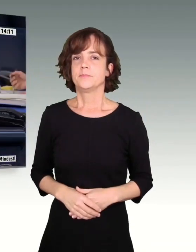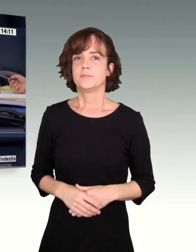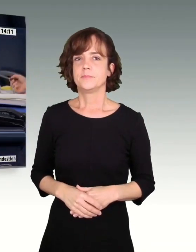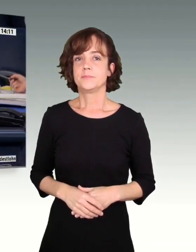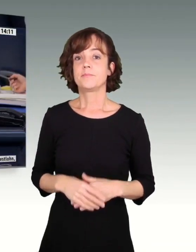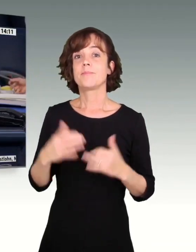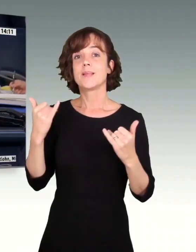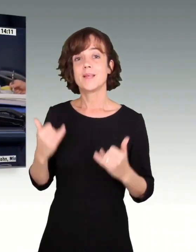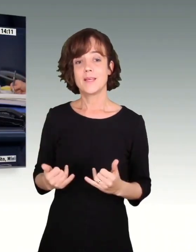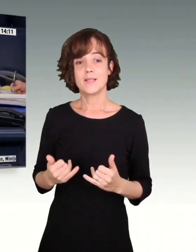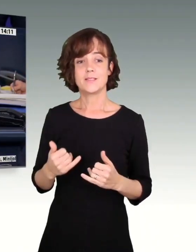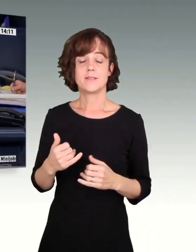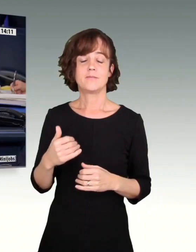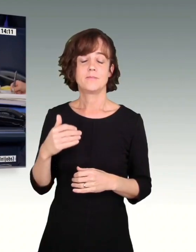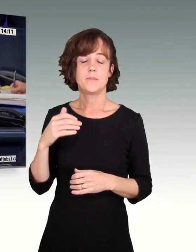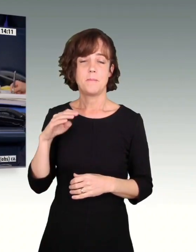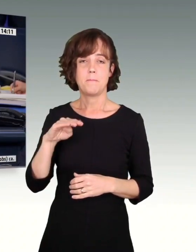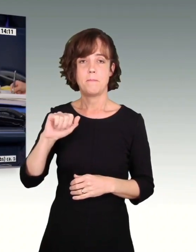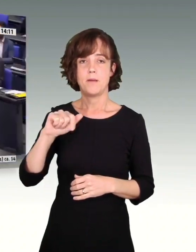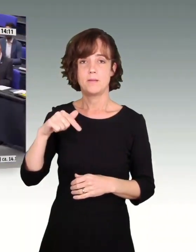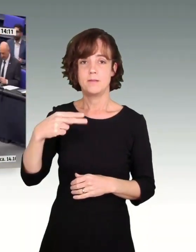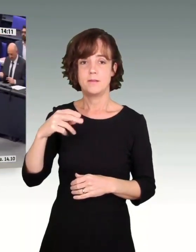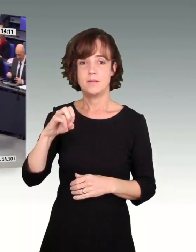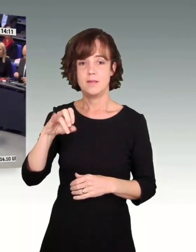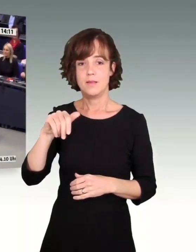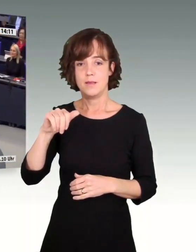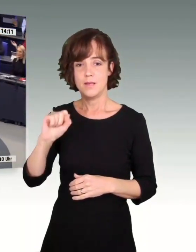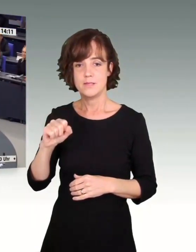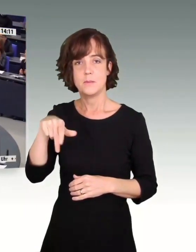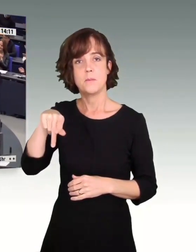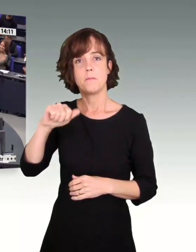Das Wort hat Matthias Papendieck für die SPD-Fraktion.